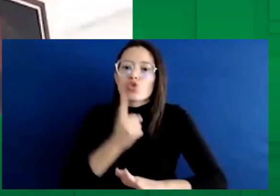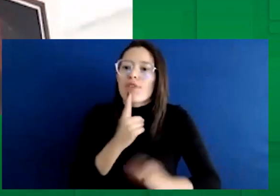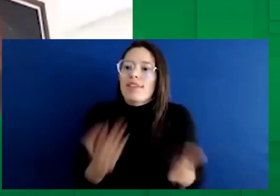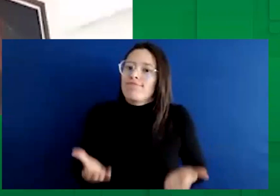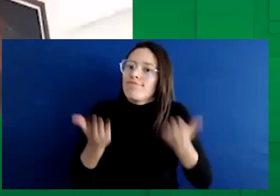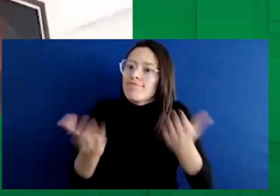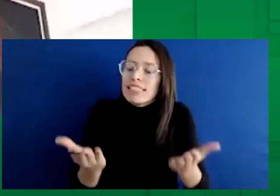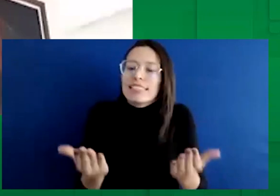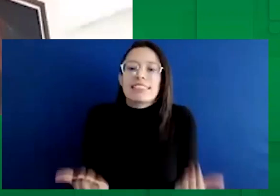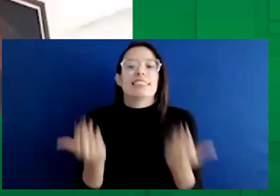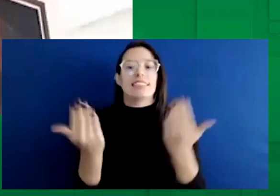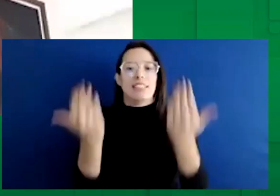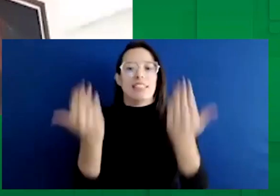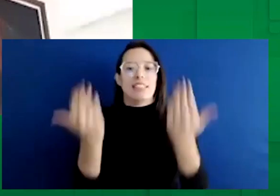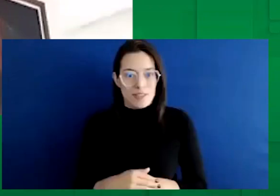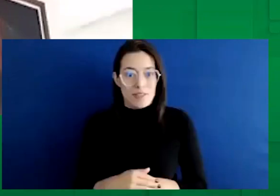país.